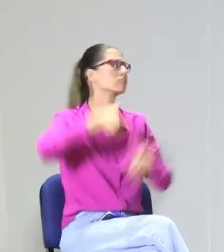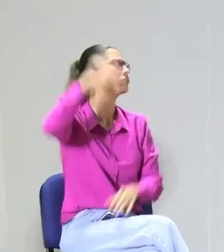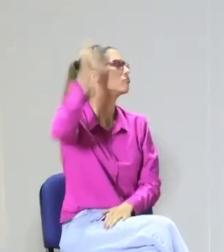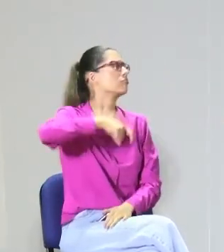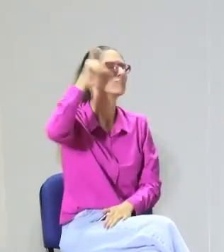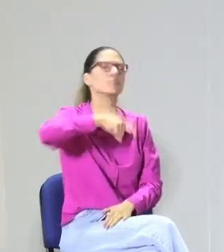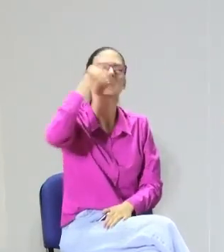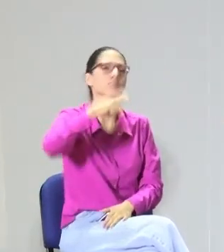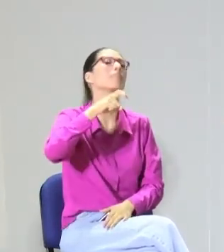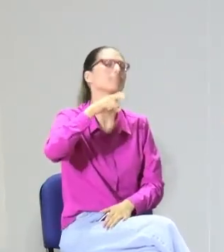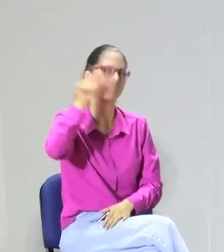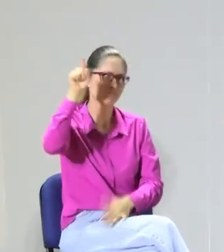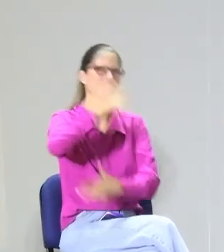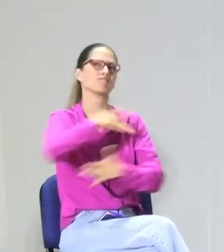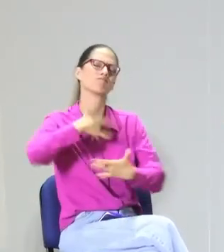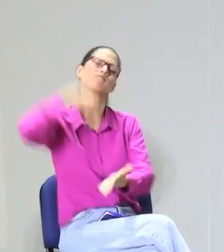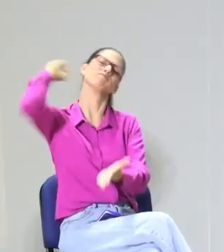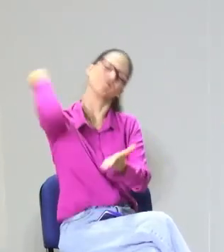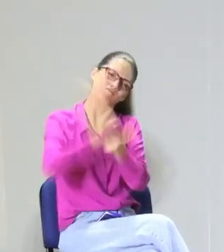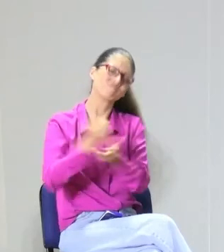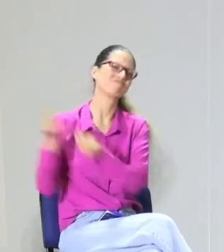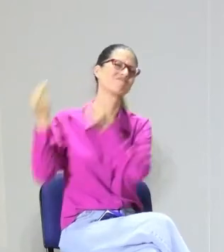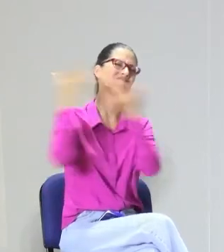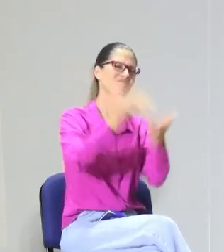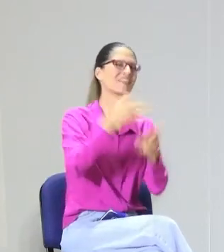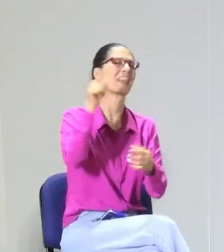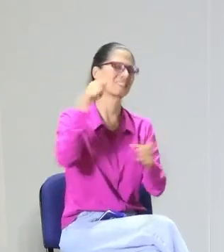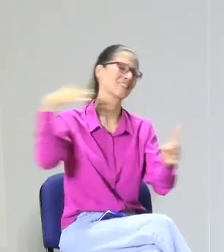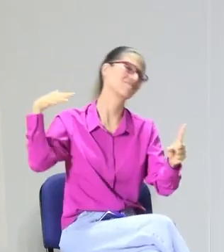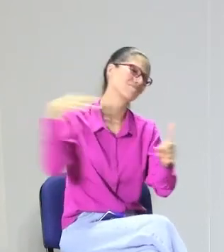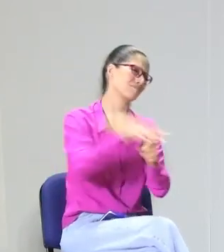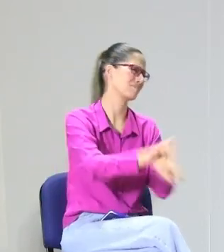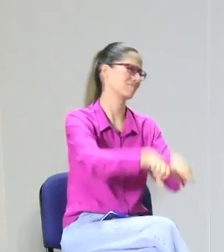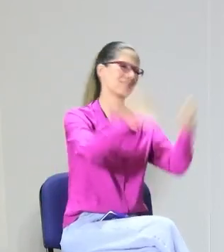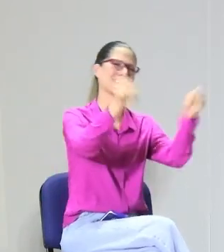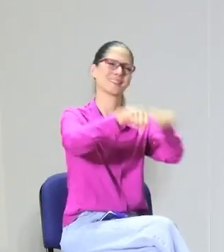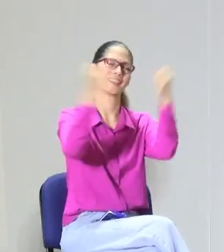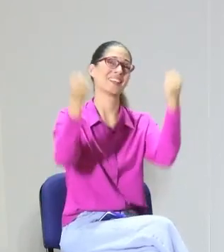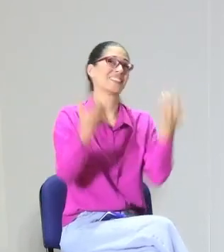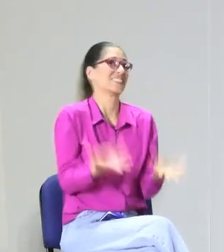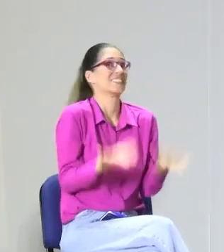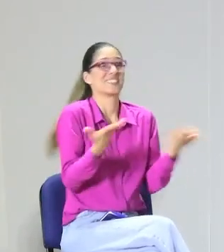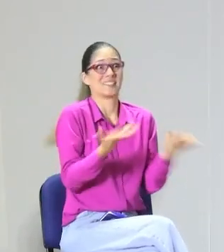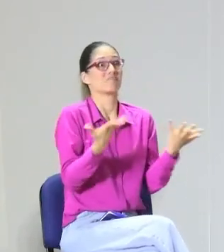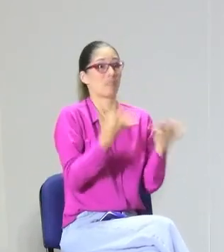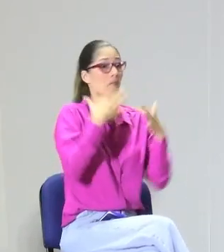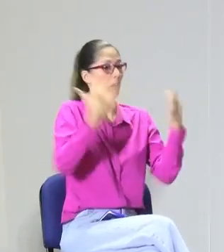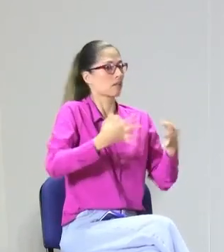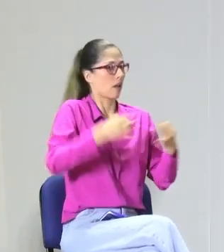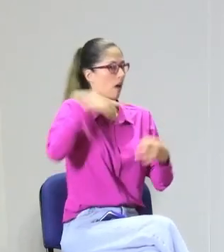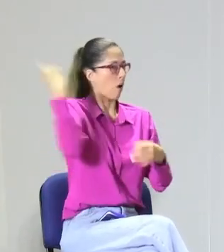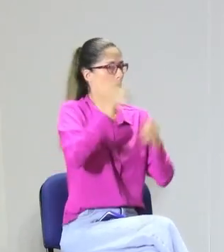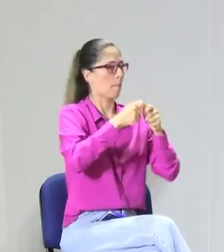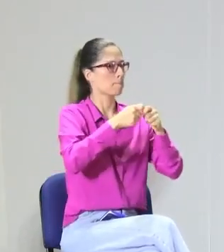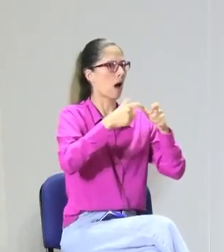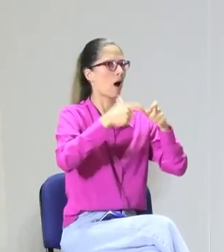tenemos un modelo médico y una visión desde la salud que nos ha afectado, ha